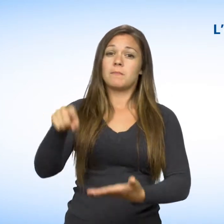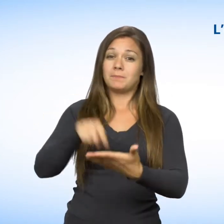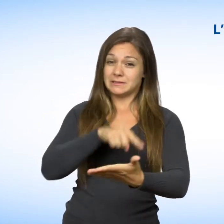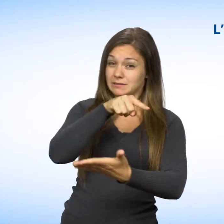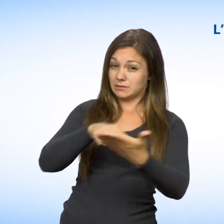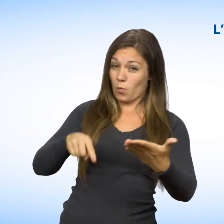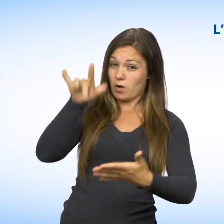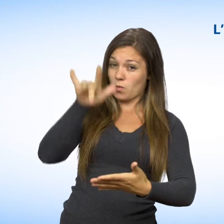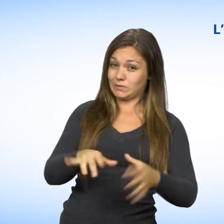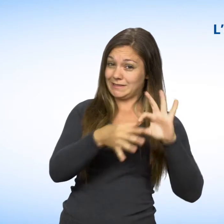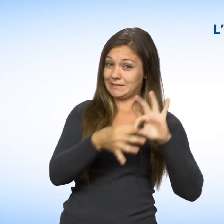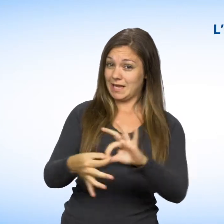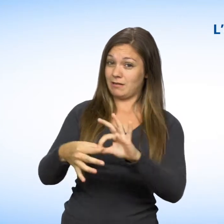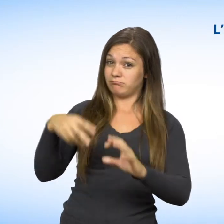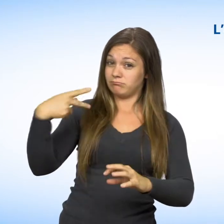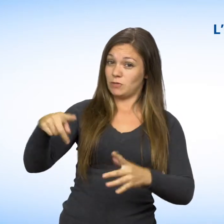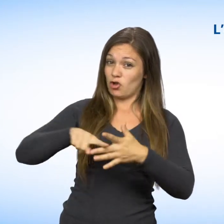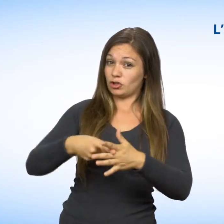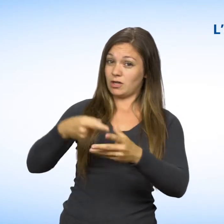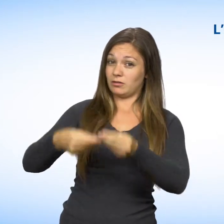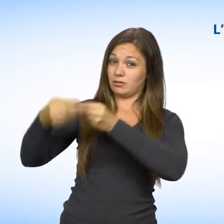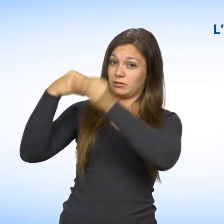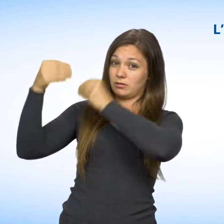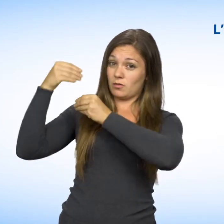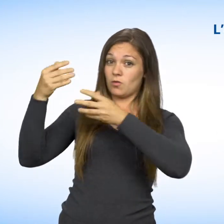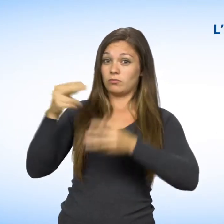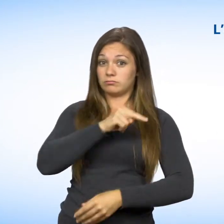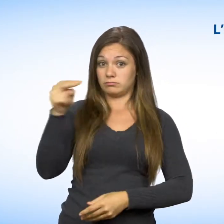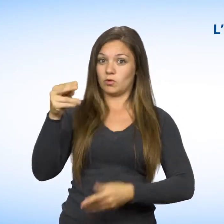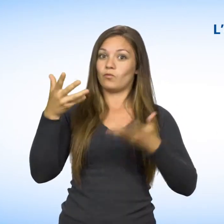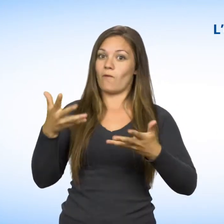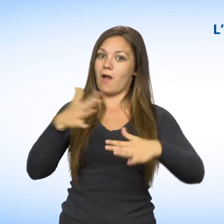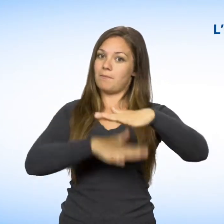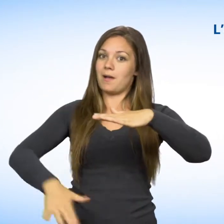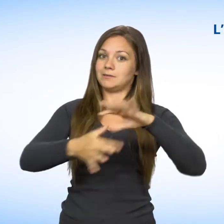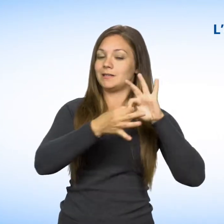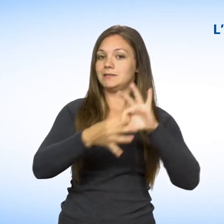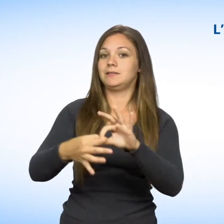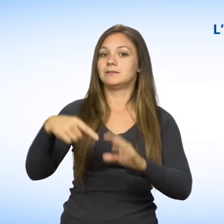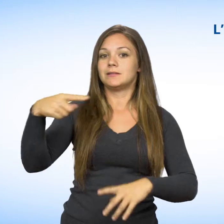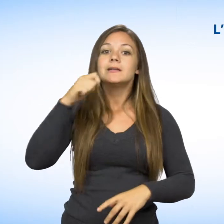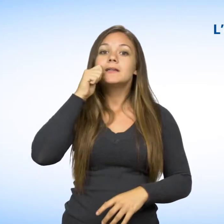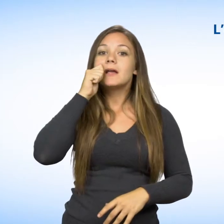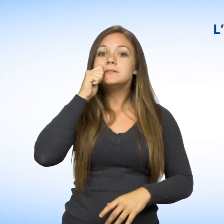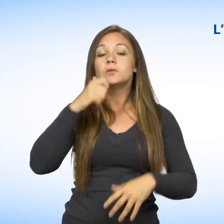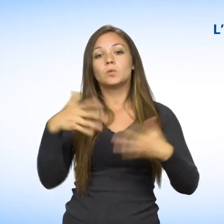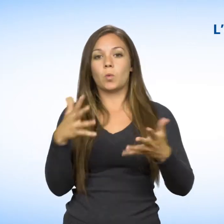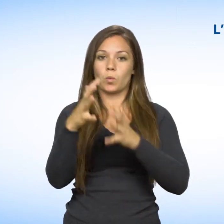La discrimination basée sur l'origine ethnique ou nationale est souvent liée à la discrimination basée sur la race